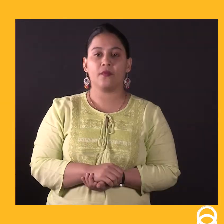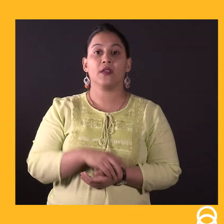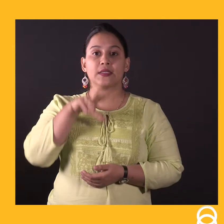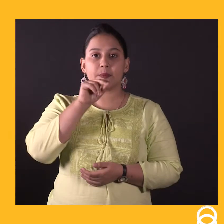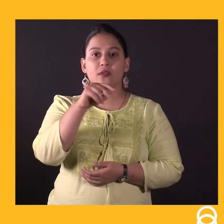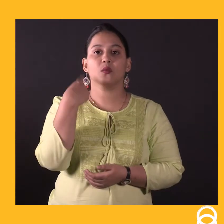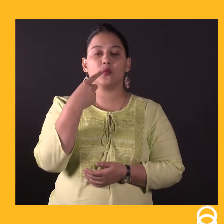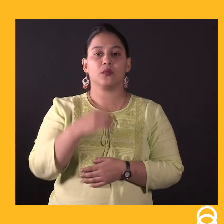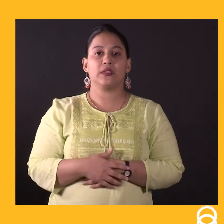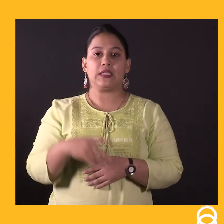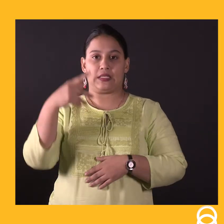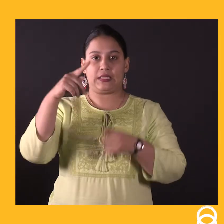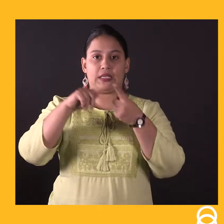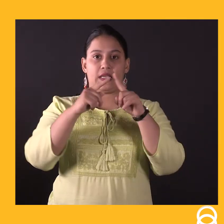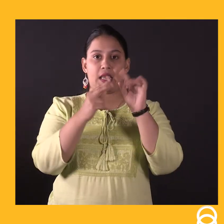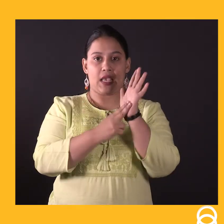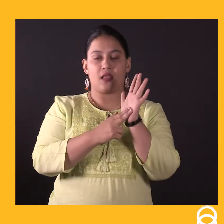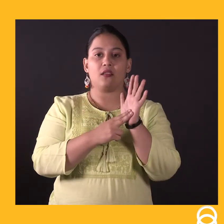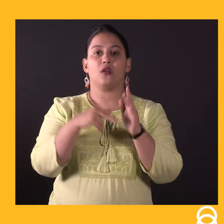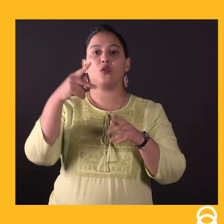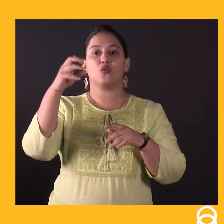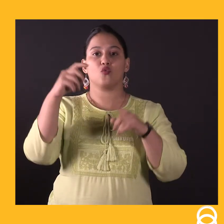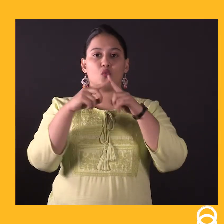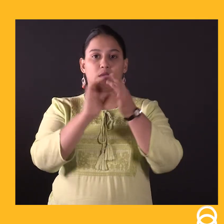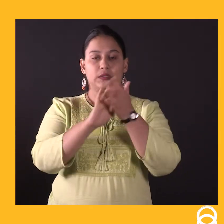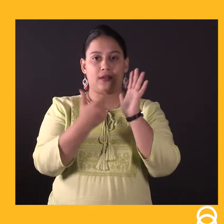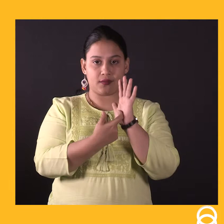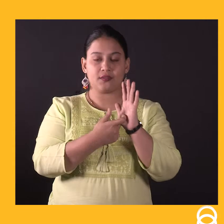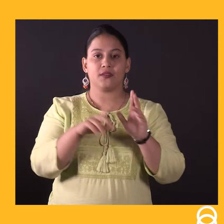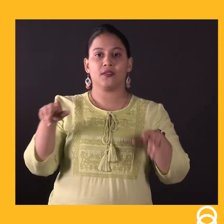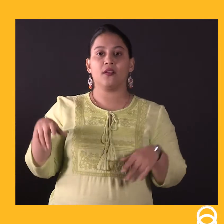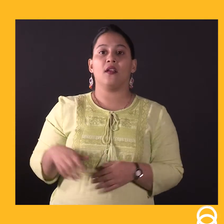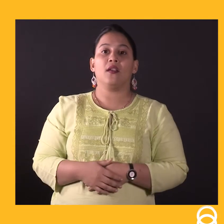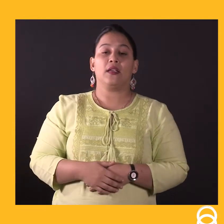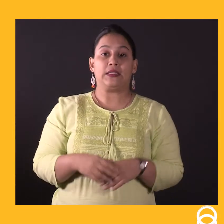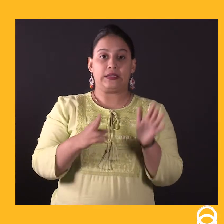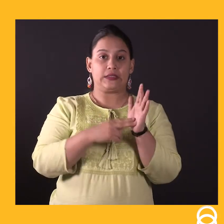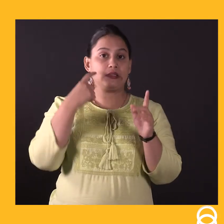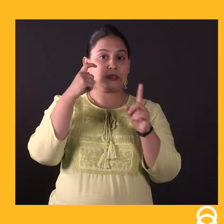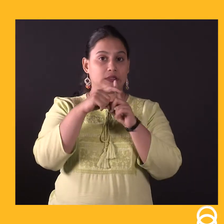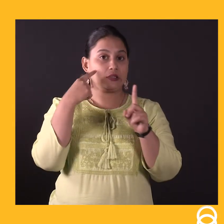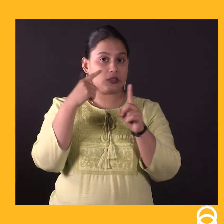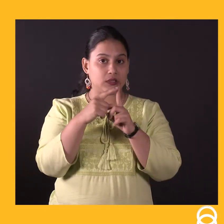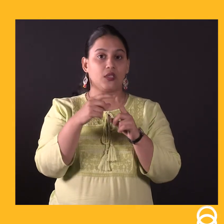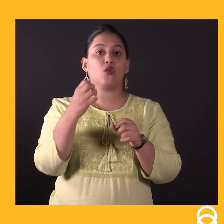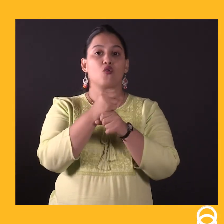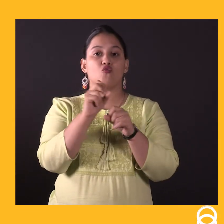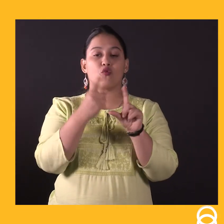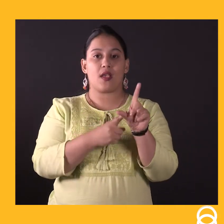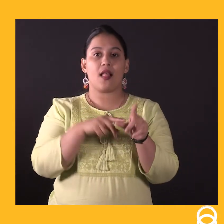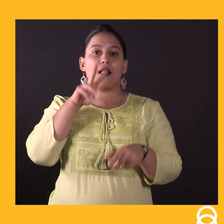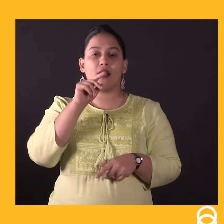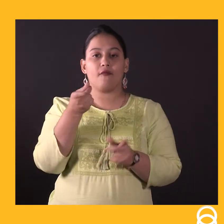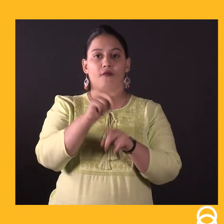वक्ता, केतन कुठारी, Advocacy Manager, Sightsavers India, निधी गोयल, Founder Director,